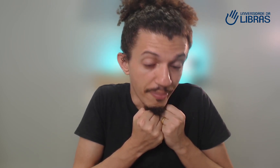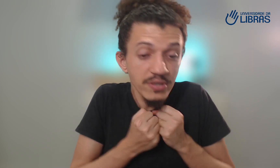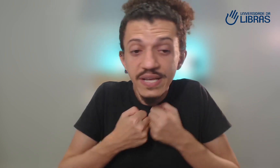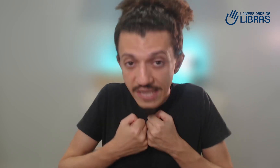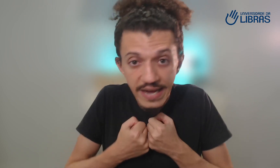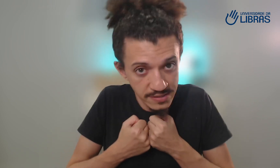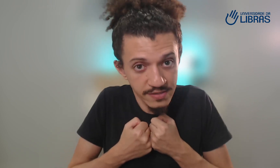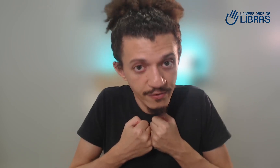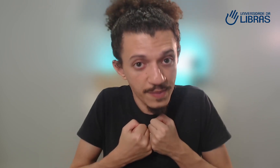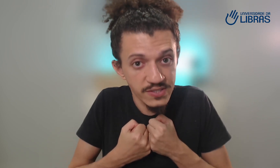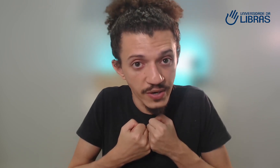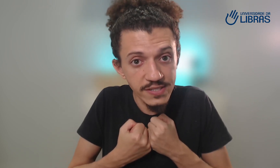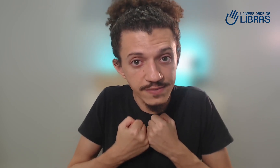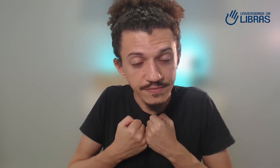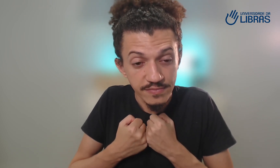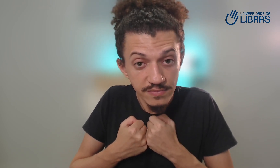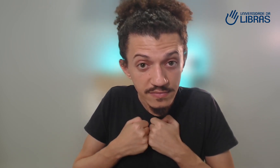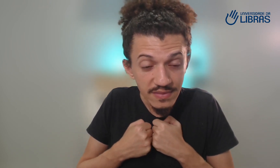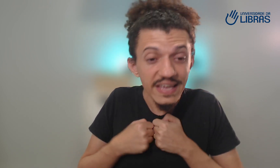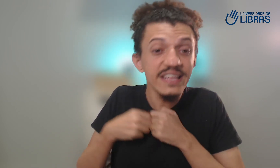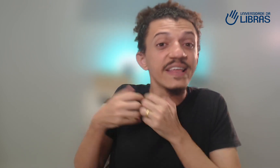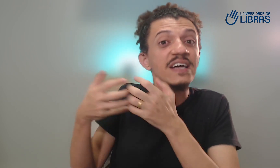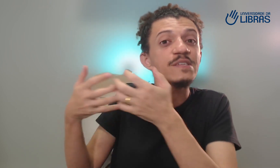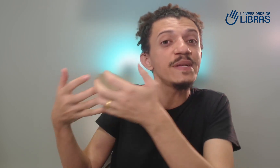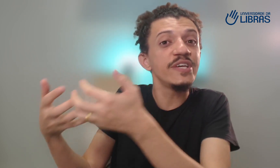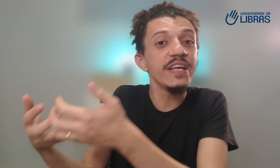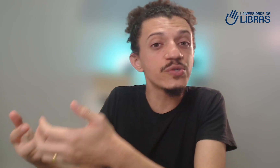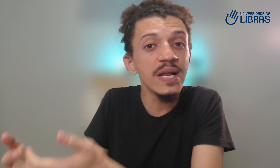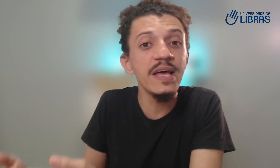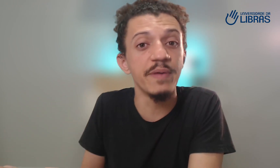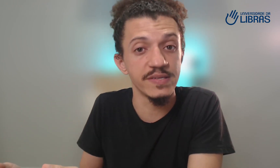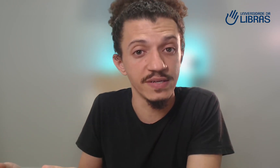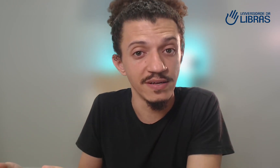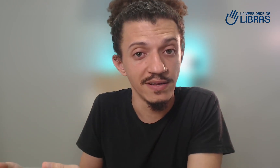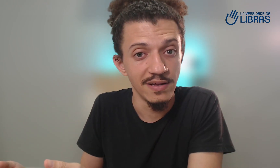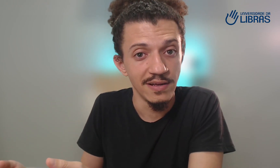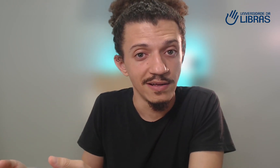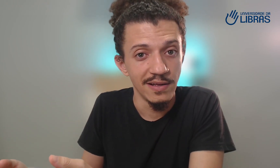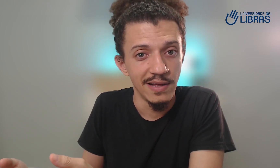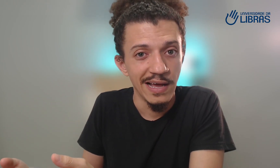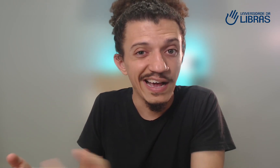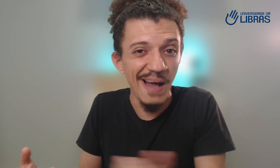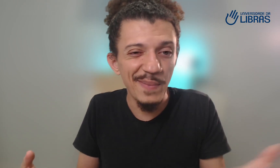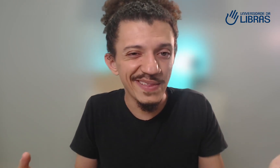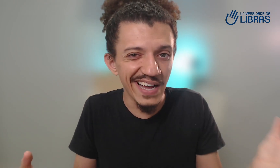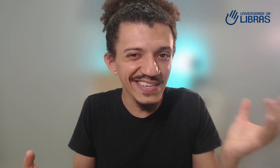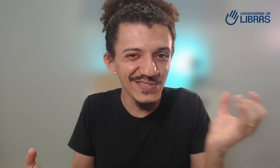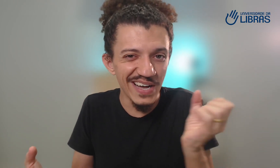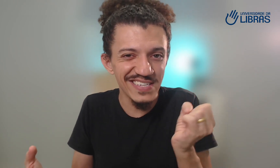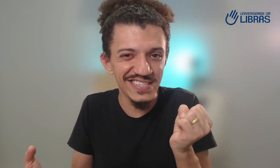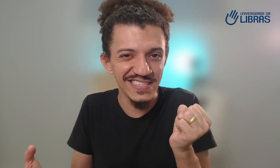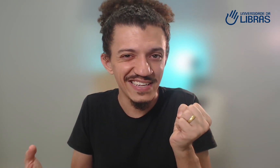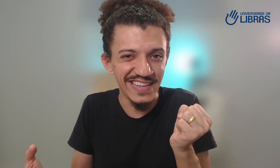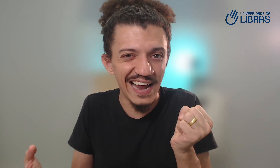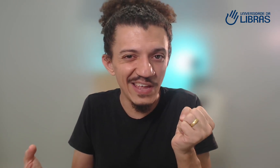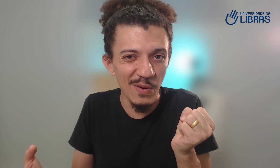processar essas informações e transmitir isso em Libras. Capitando as nuances da língua